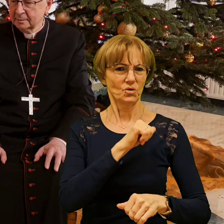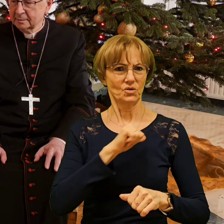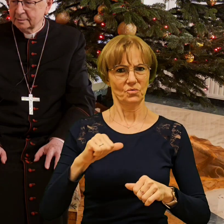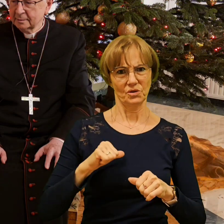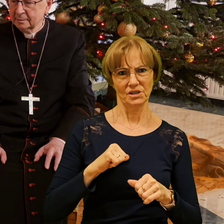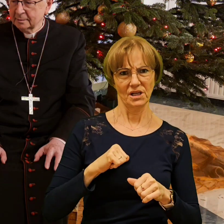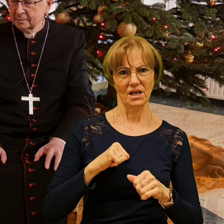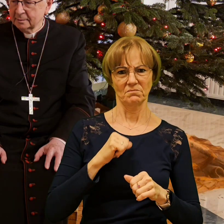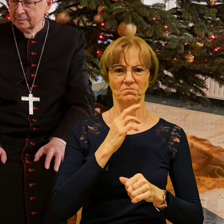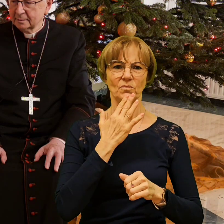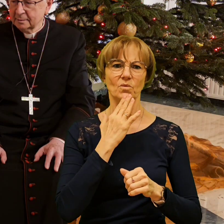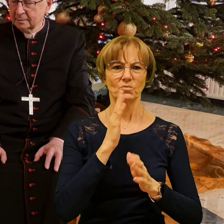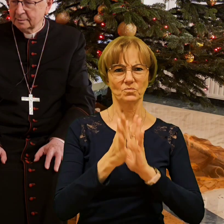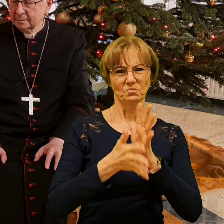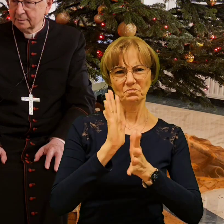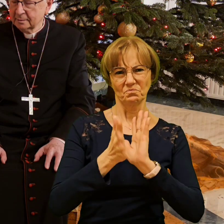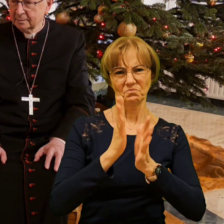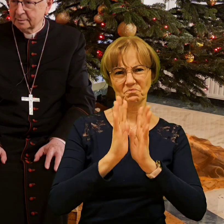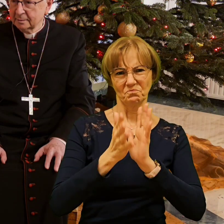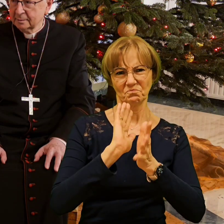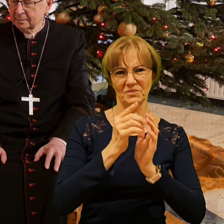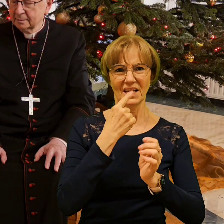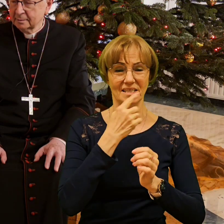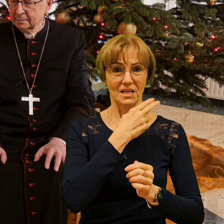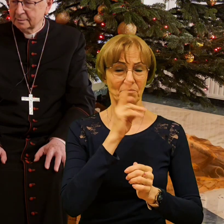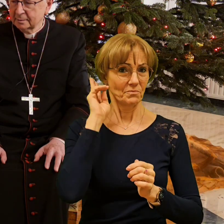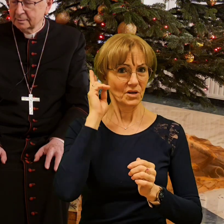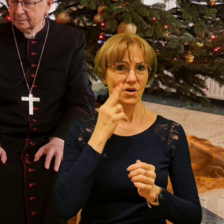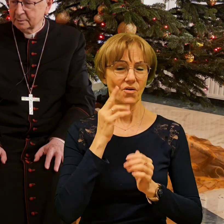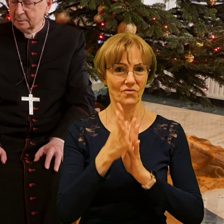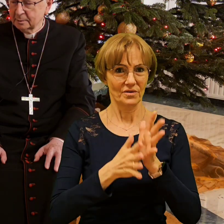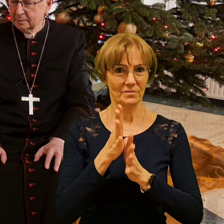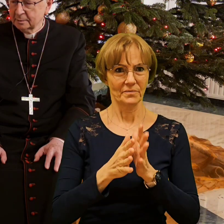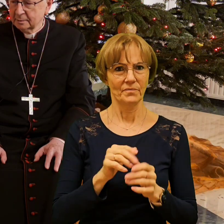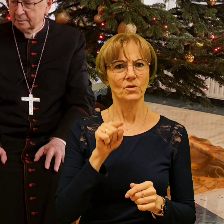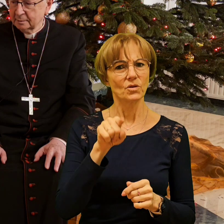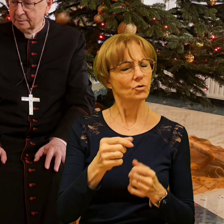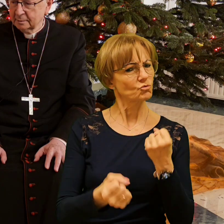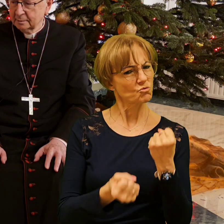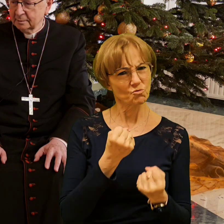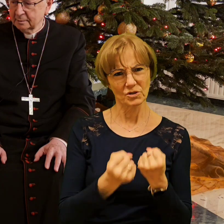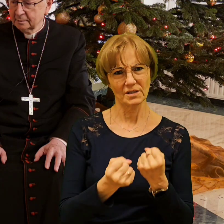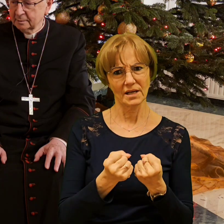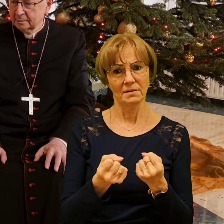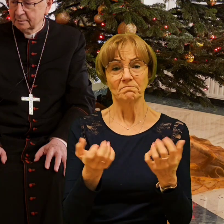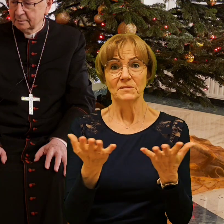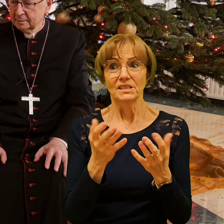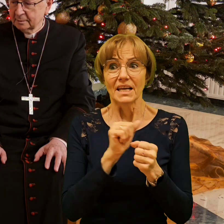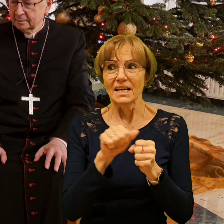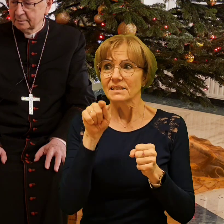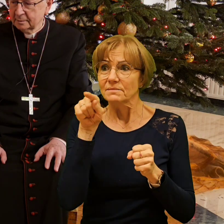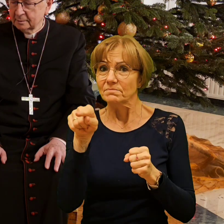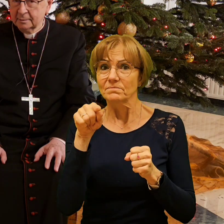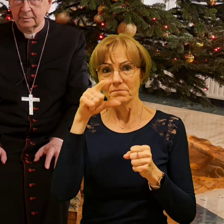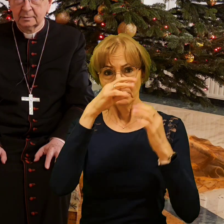zwrócić do nich w ich własnym języku. To niezwykłe i wyjątkowe. Gdziekolwiek pojawia się ksiądz